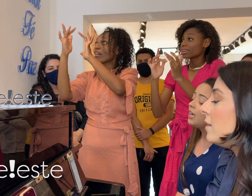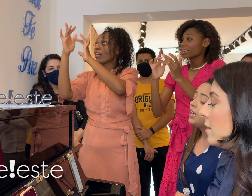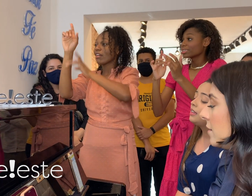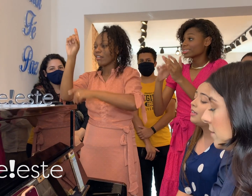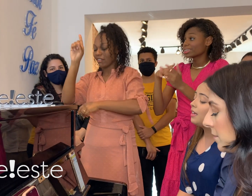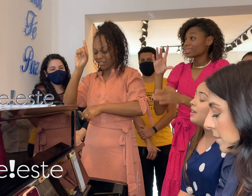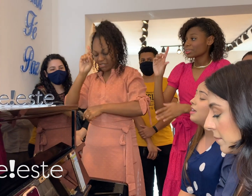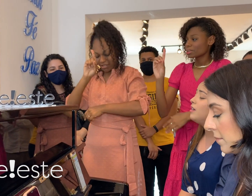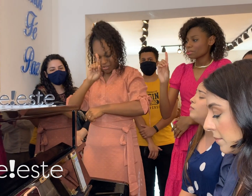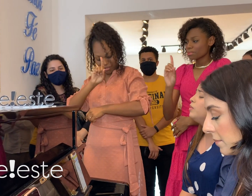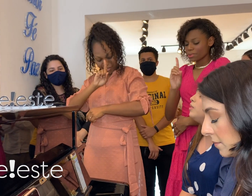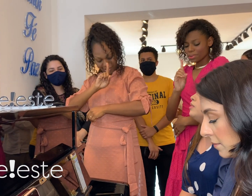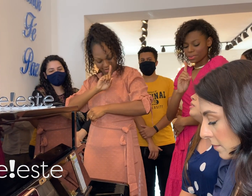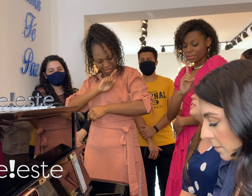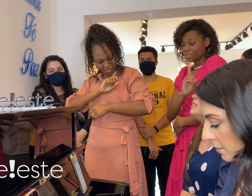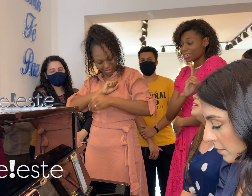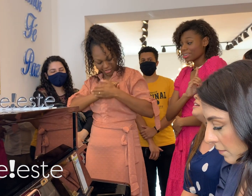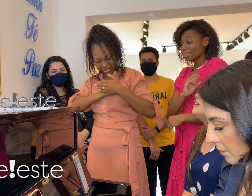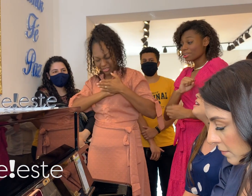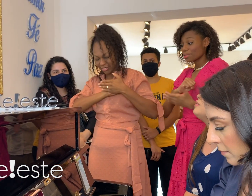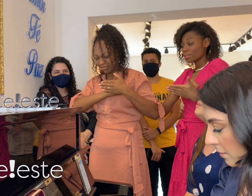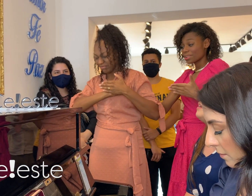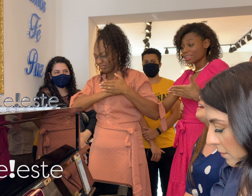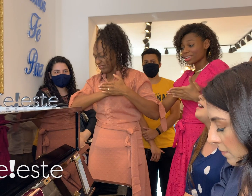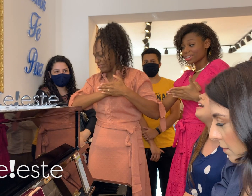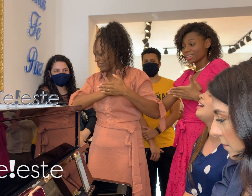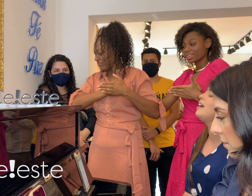temor não há